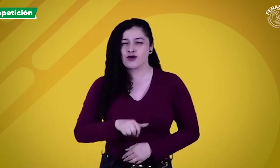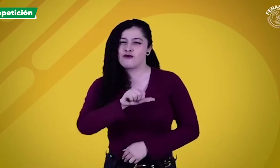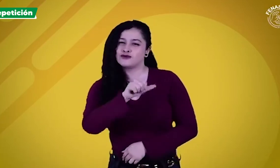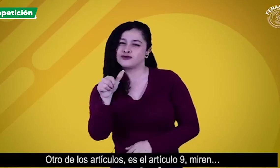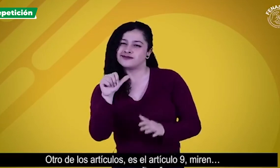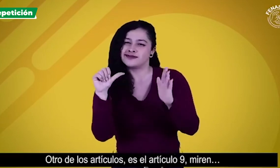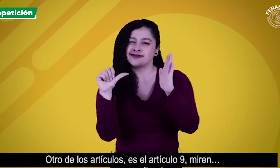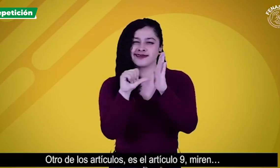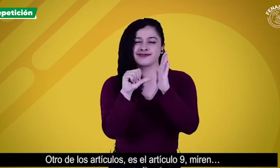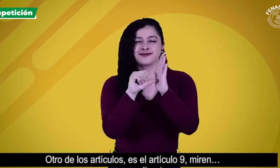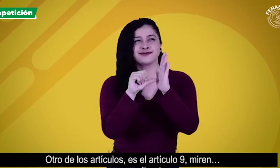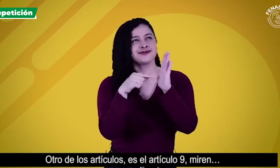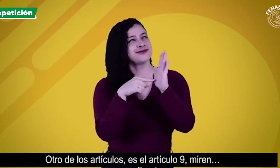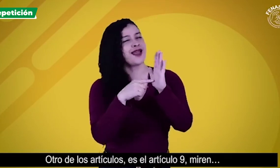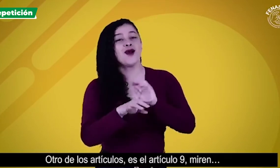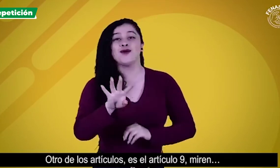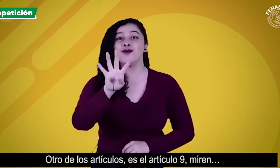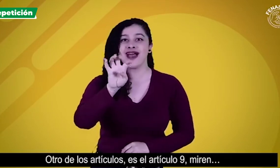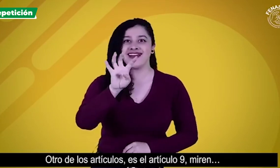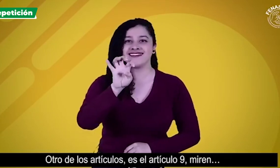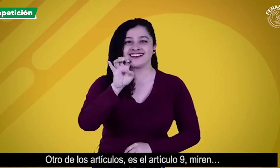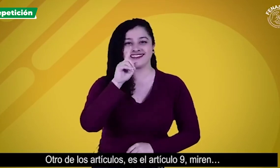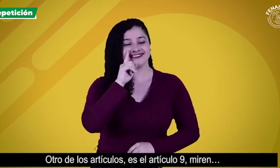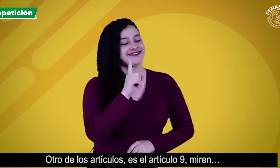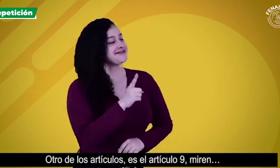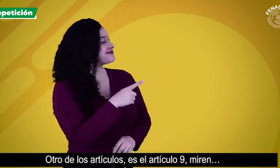otro los artículos es el artículo 9 miren